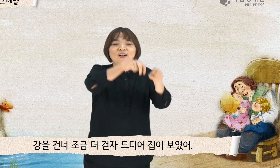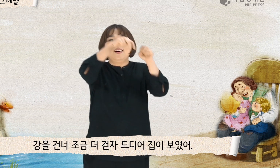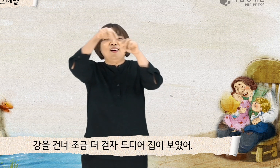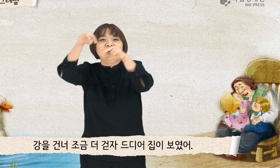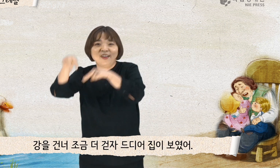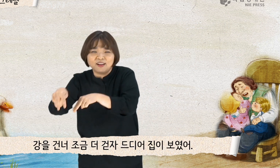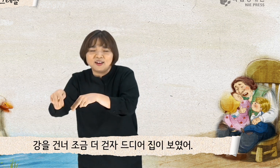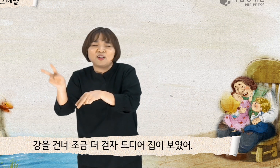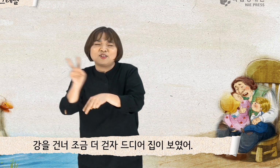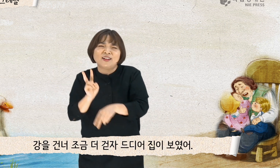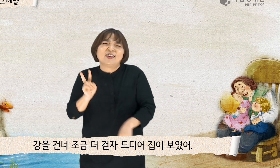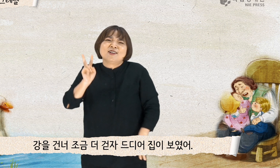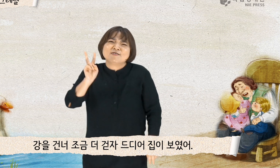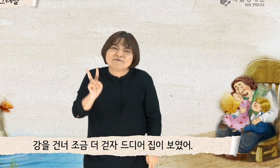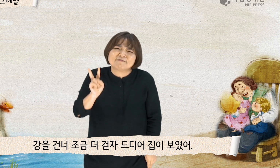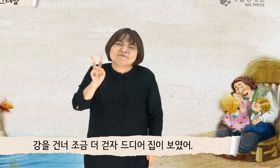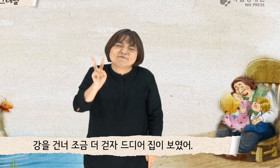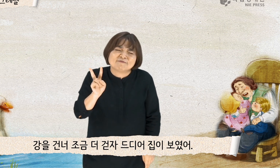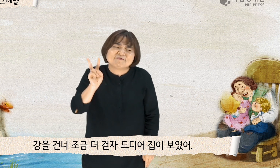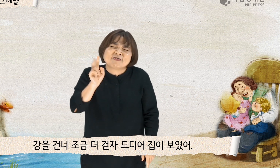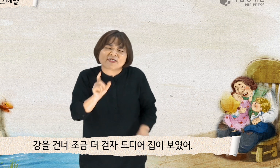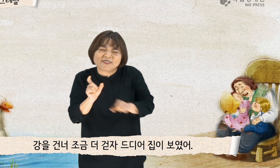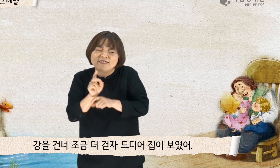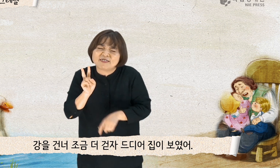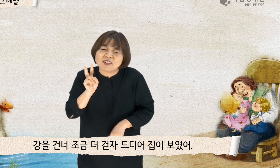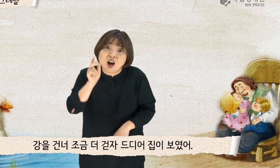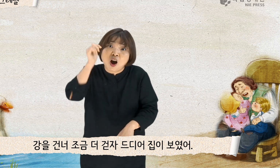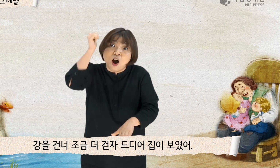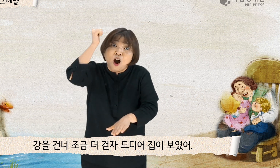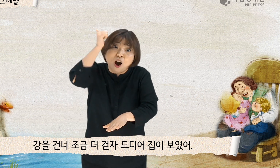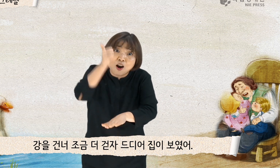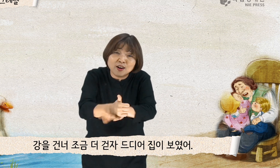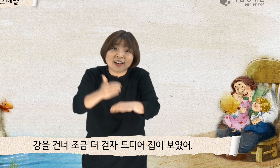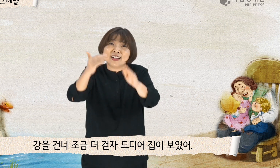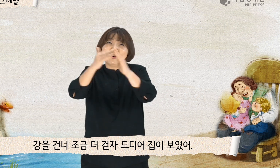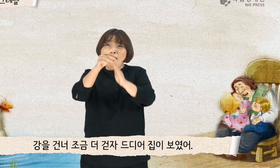강을 건너 조금 더 걷자 드디어 집이 보였어.